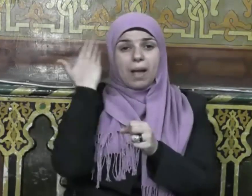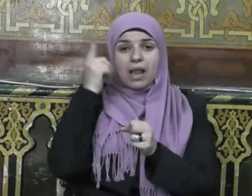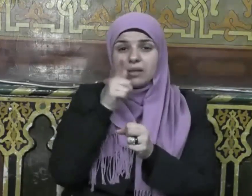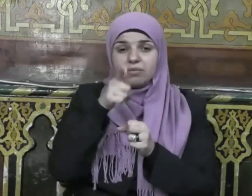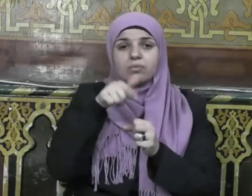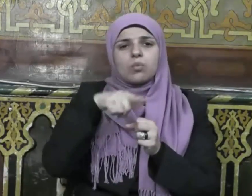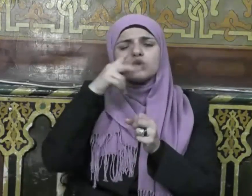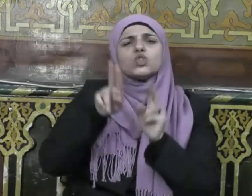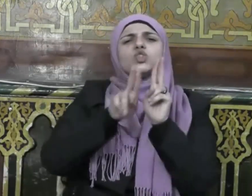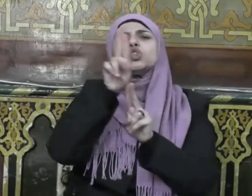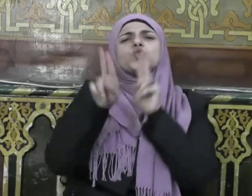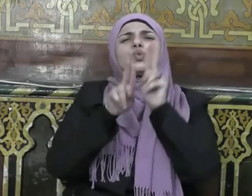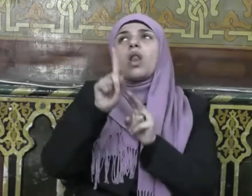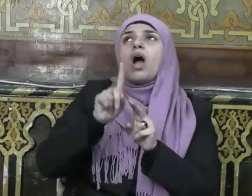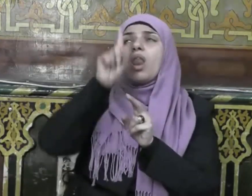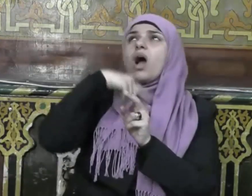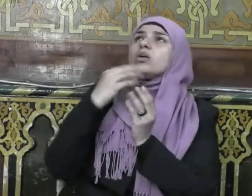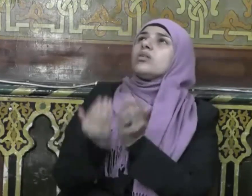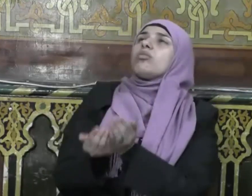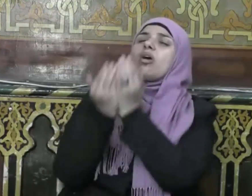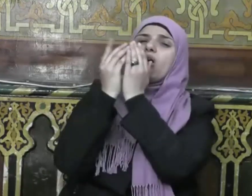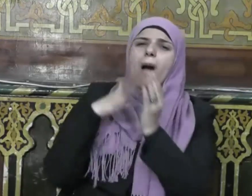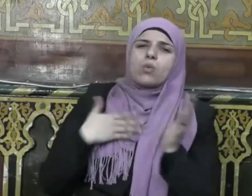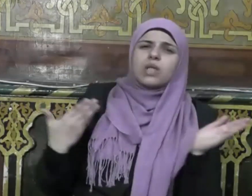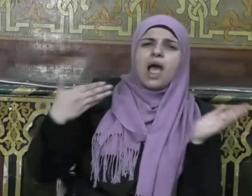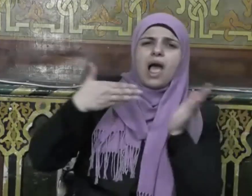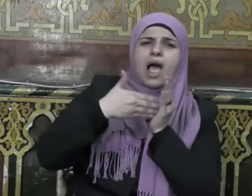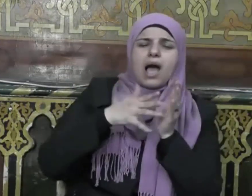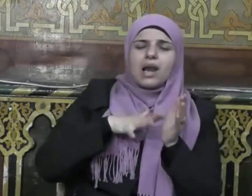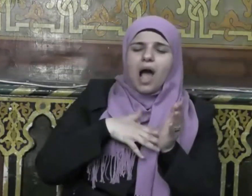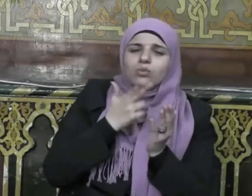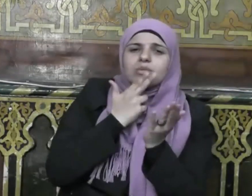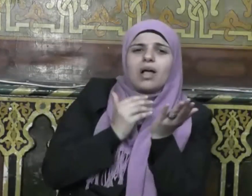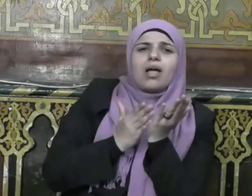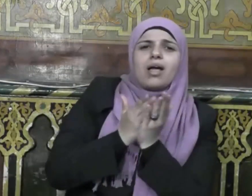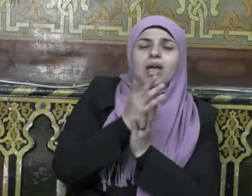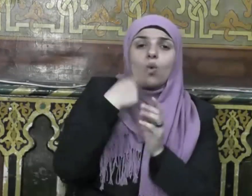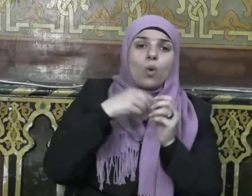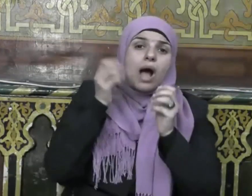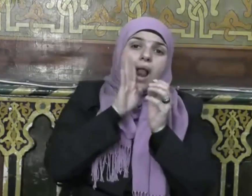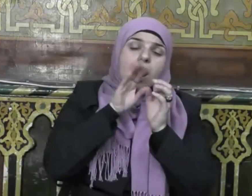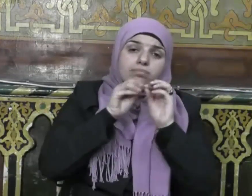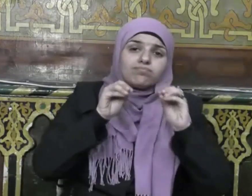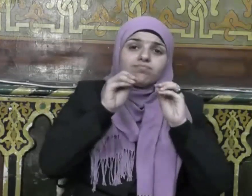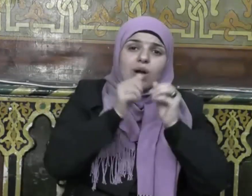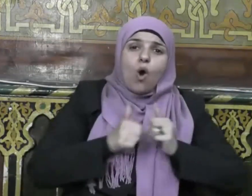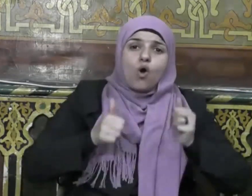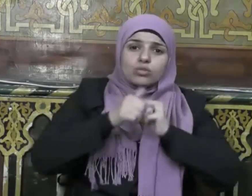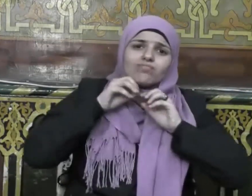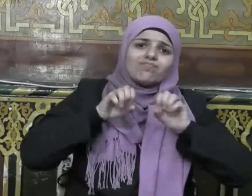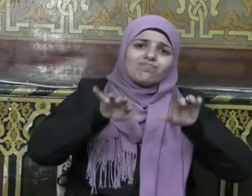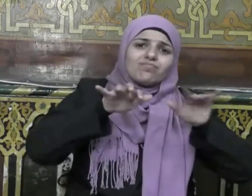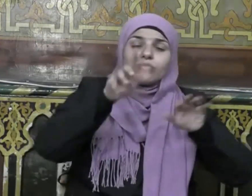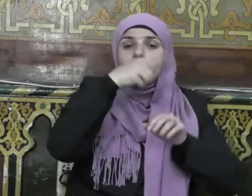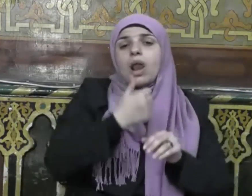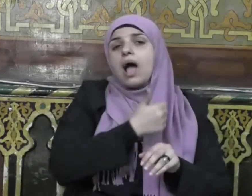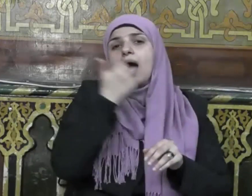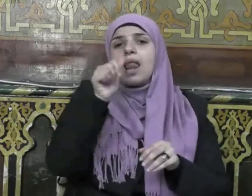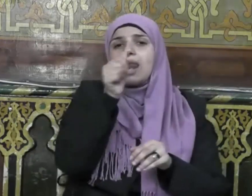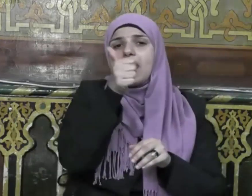يسأل الله حسن الخاتمة ويعلم أمته ذلك فعن أنس رضي الله تعالى